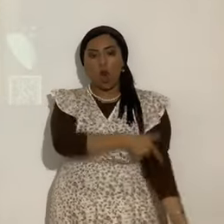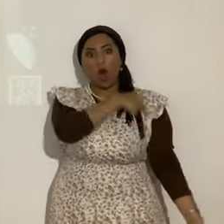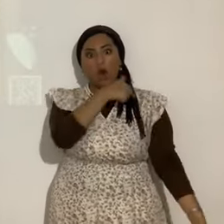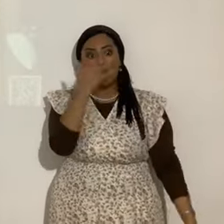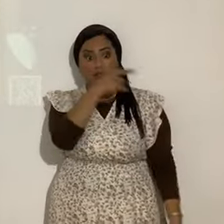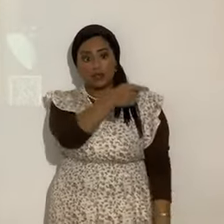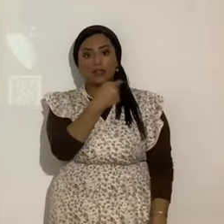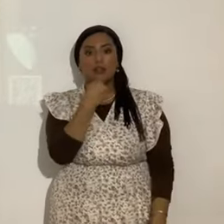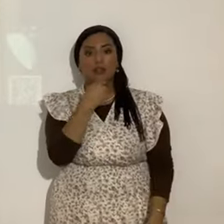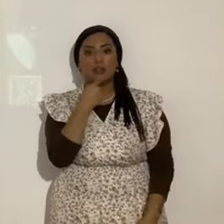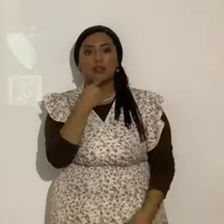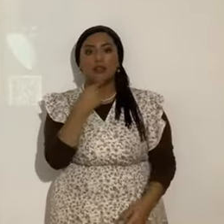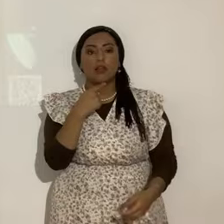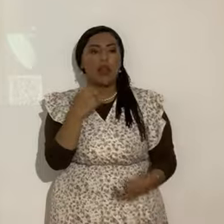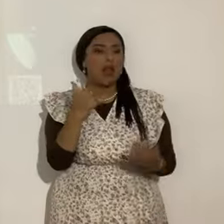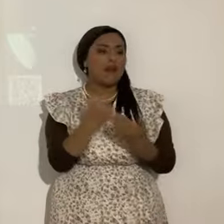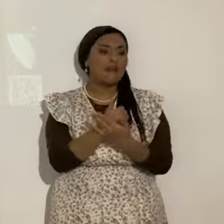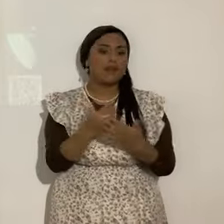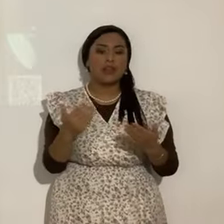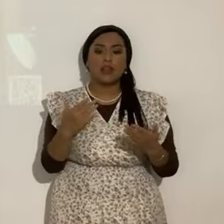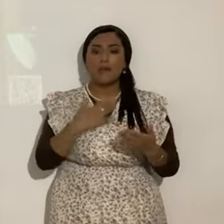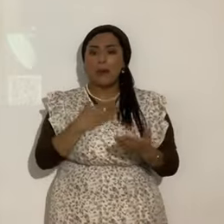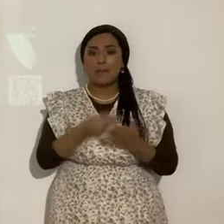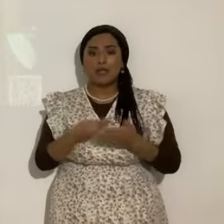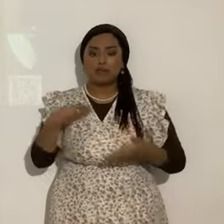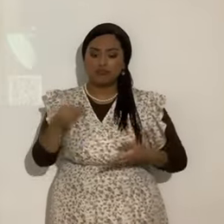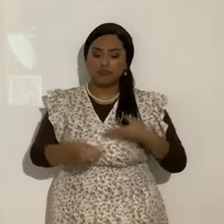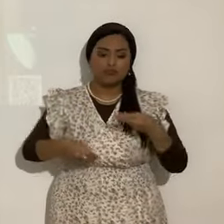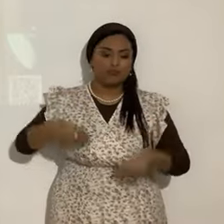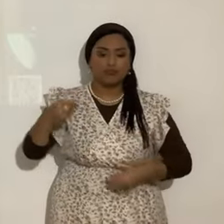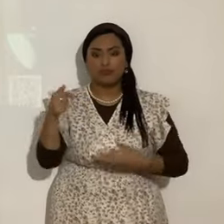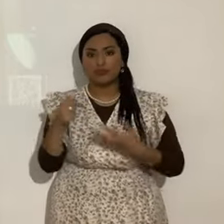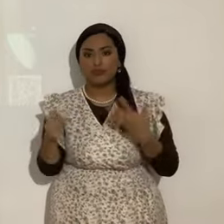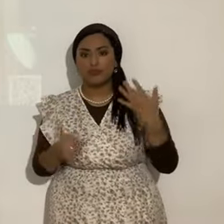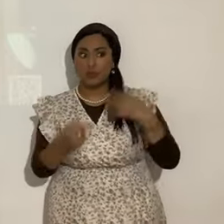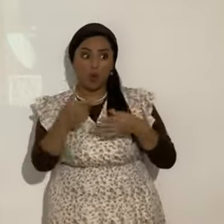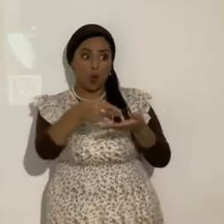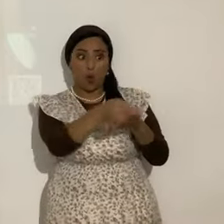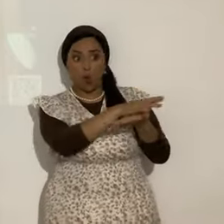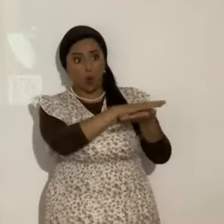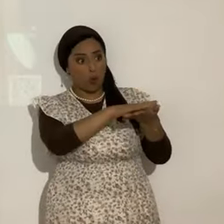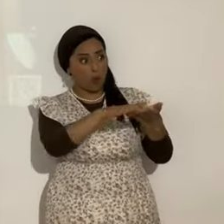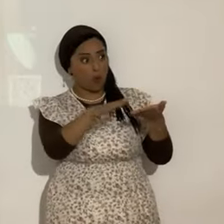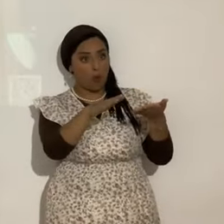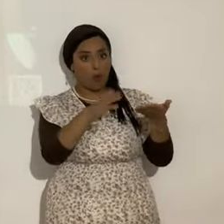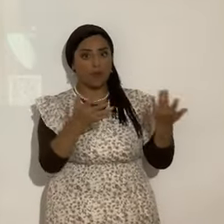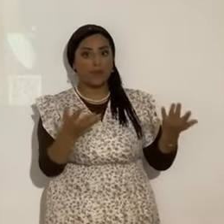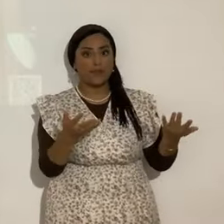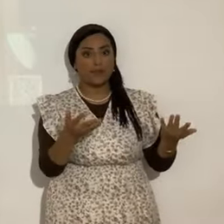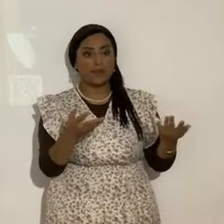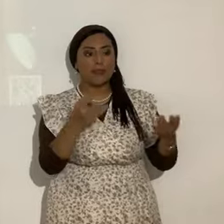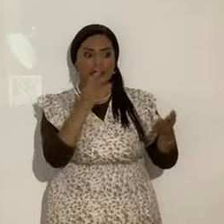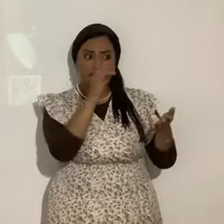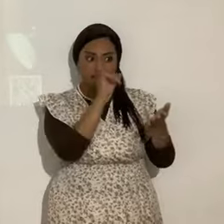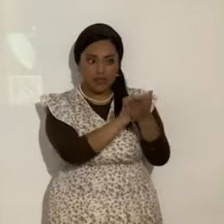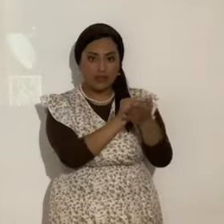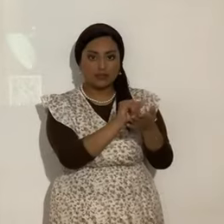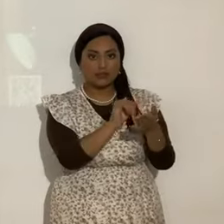Diezmo de todo lo que tengo. Etcétera. Etcétera. Uf. Ay. Qué santos. Claro que esa es obligación. De guardar Torah.